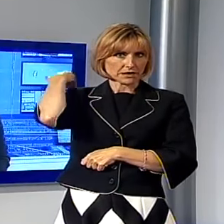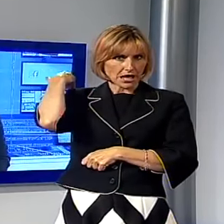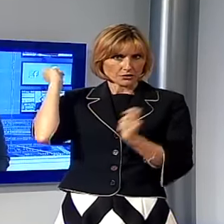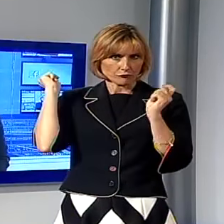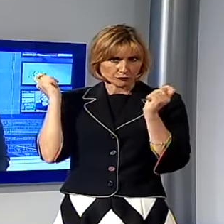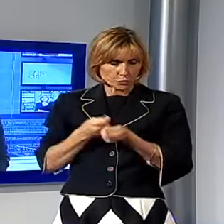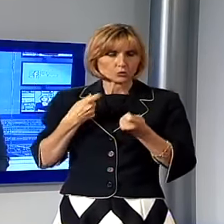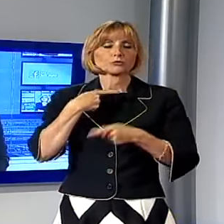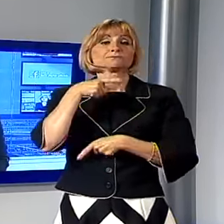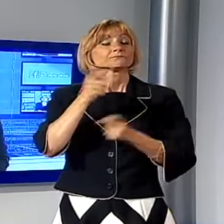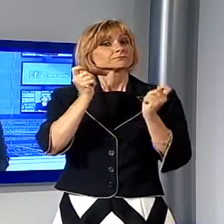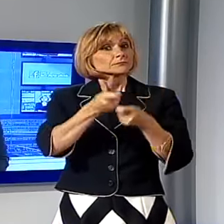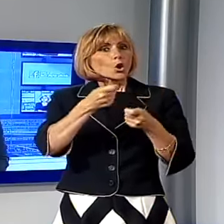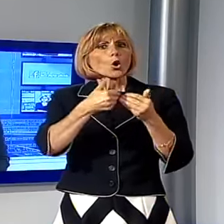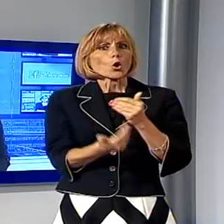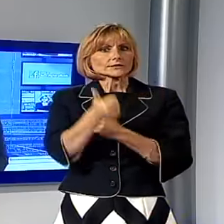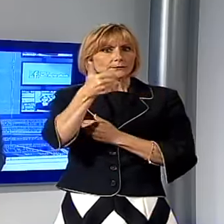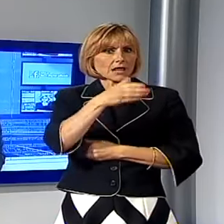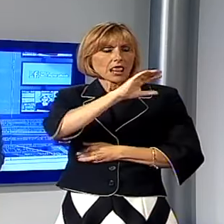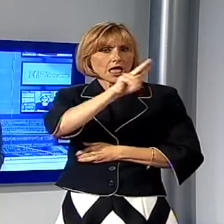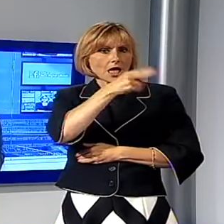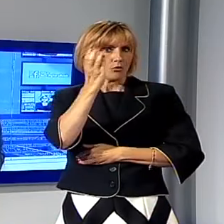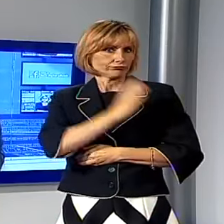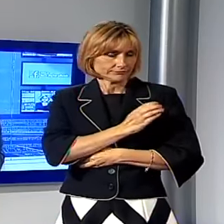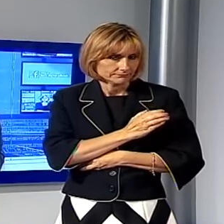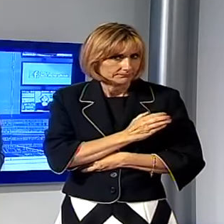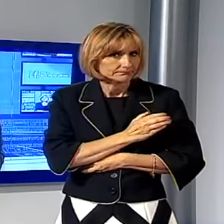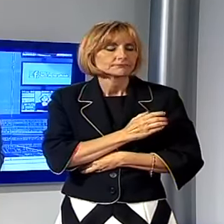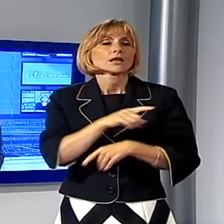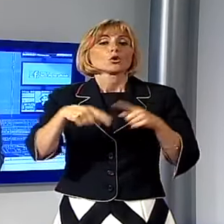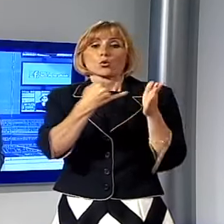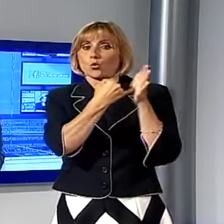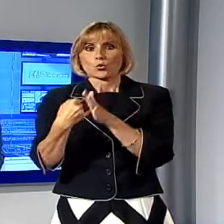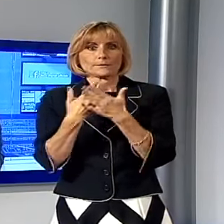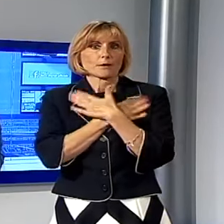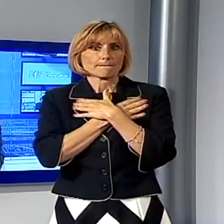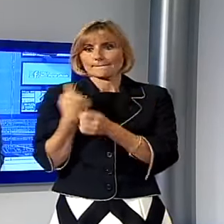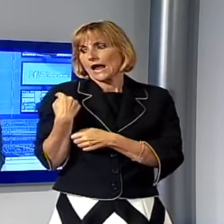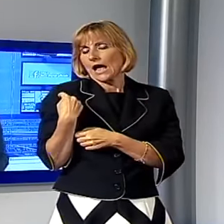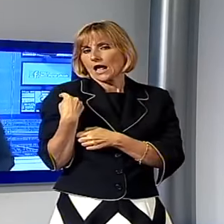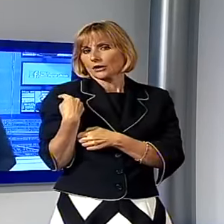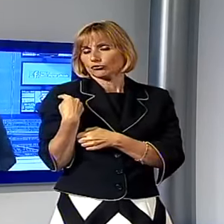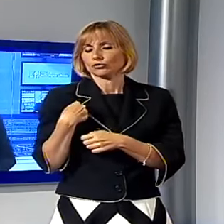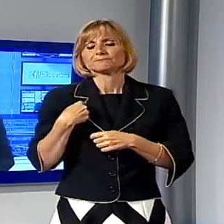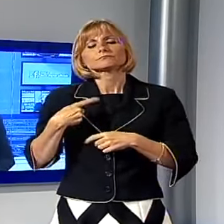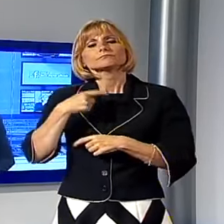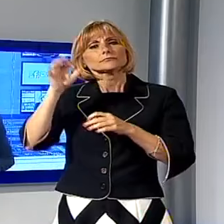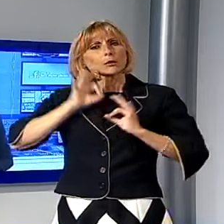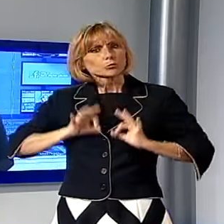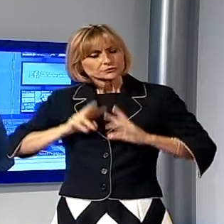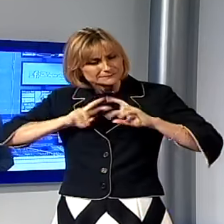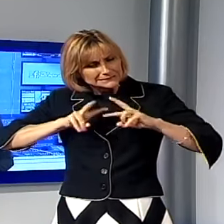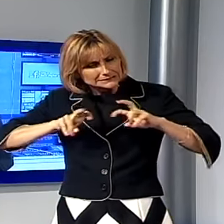avrebbe portato via oltre 1.000 euro dalla cassa, l'ultimo è di maggio. Gli investigatori sono risaliti a lui